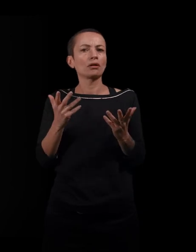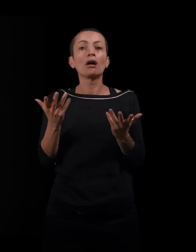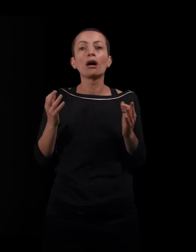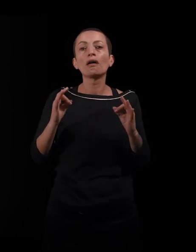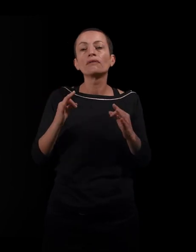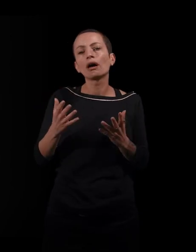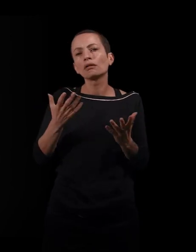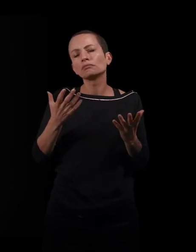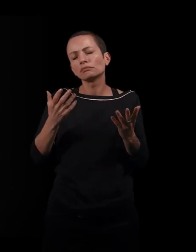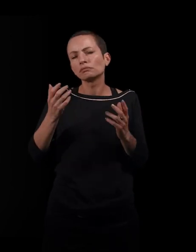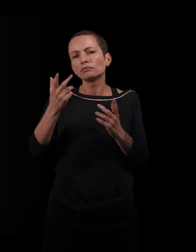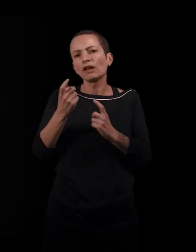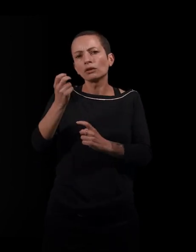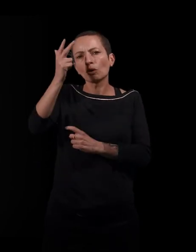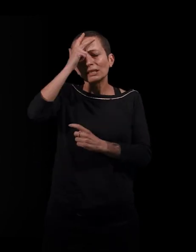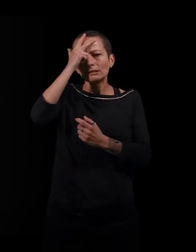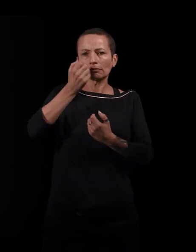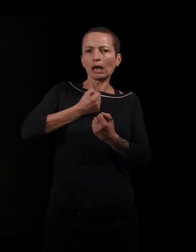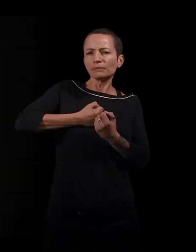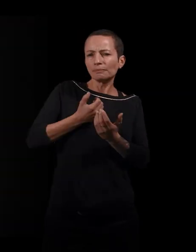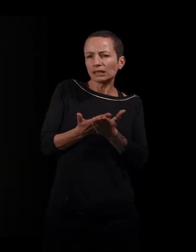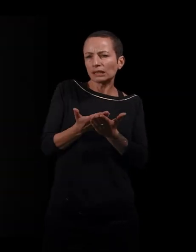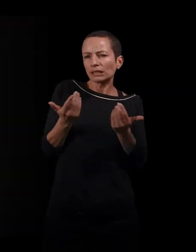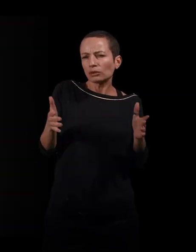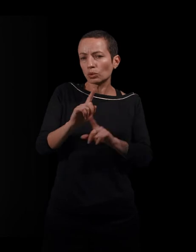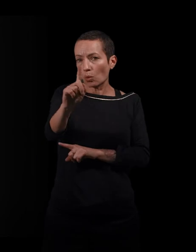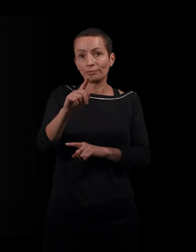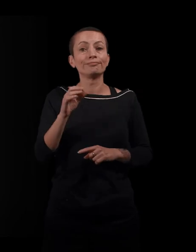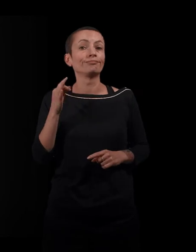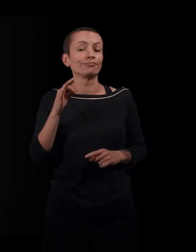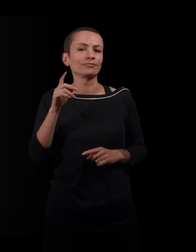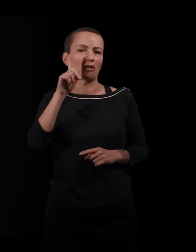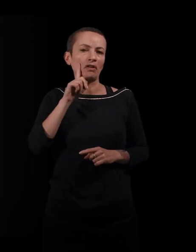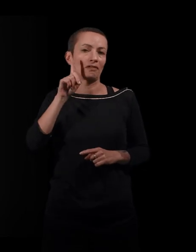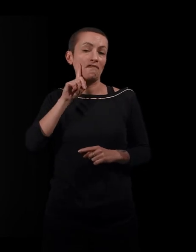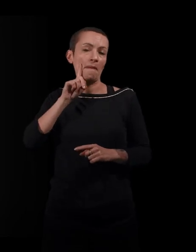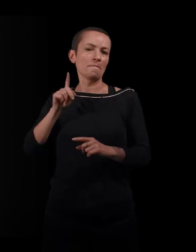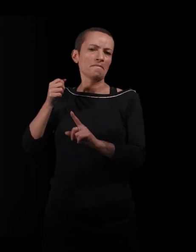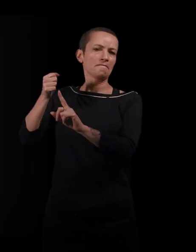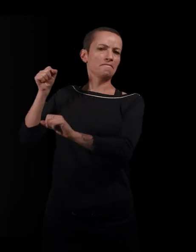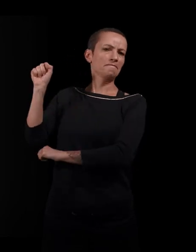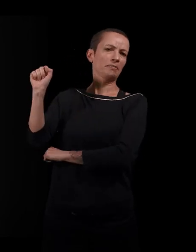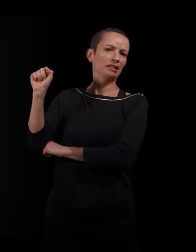traumatisme. Oui, alors ça,'est l'influence des féministes. À force de lire des féministes, on ne pense plus qu